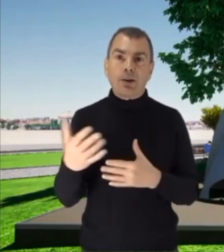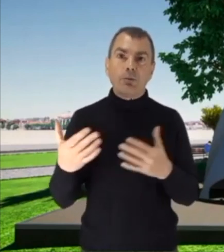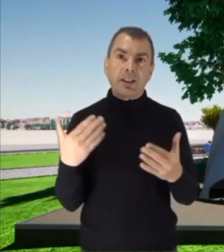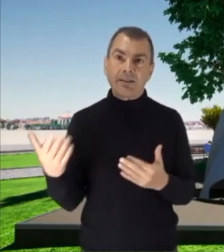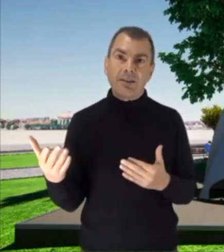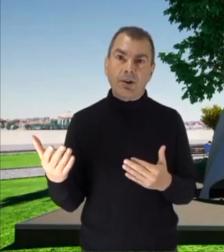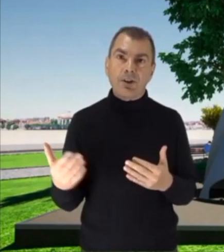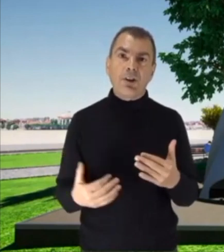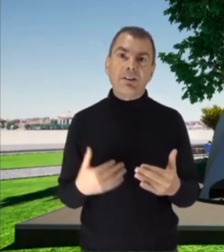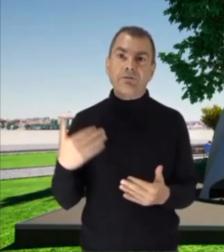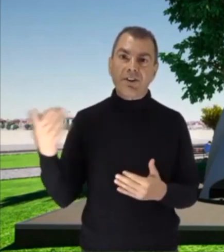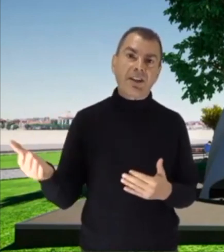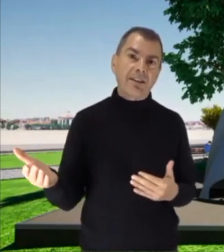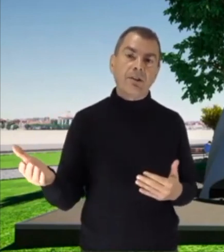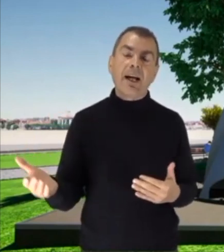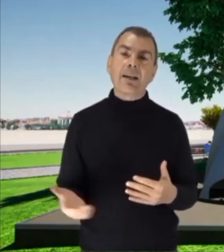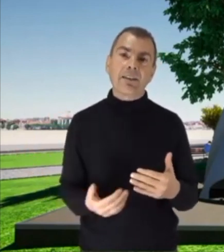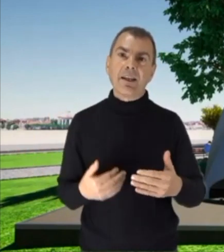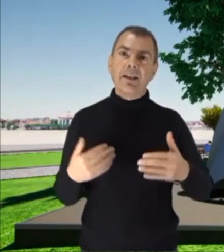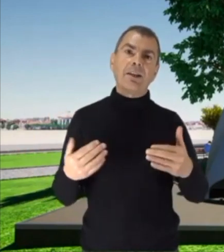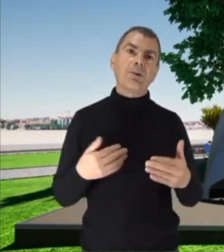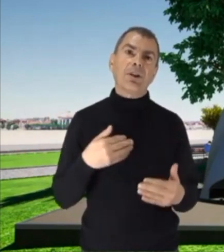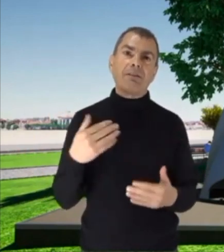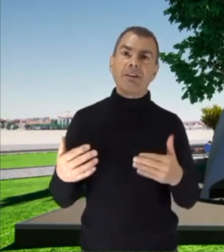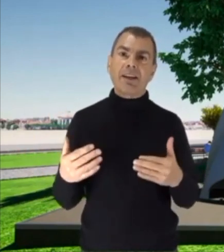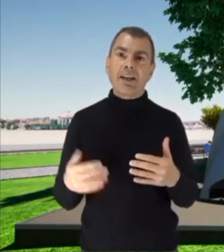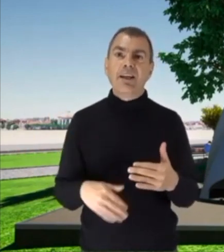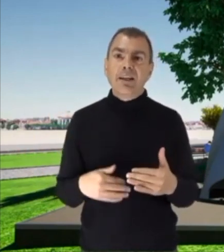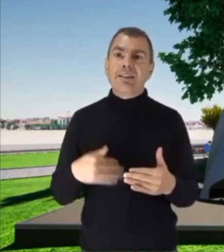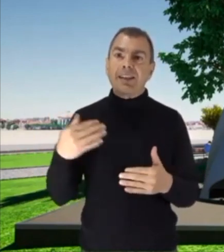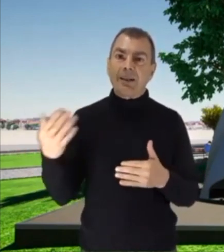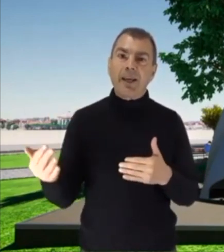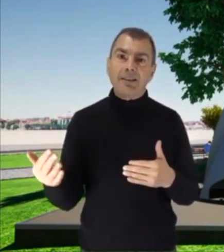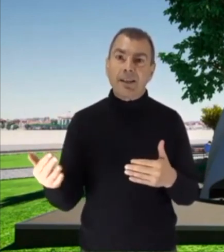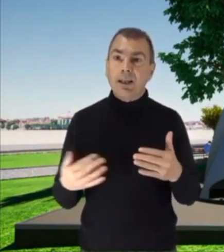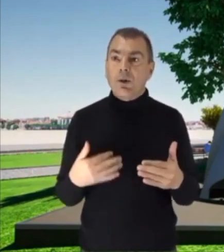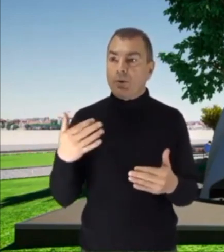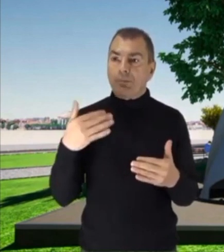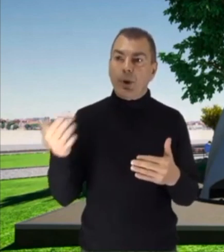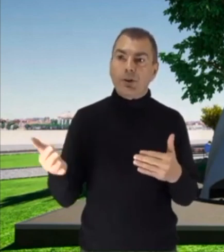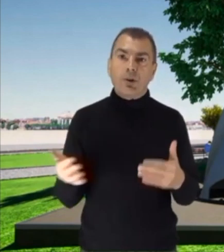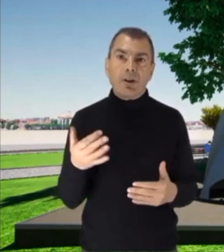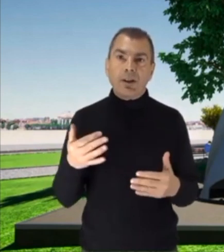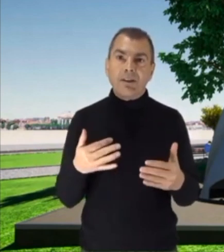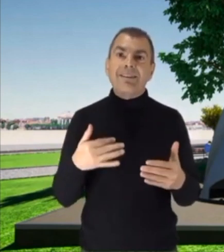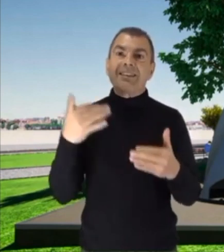della comunicazione, cioè l'interfacciarsi con gli altri, e riuscire a vivere seneramente un rapporto di